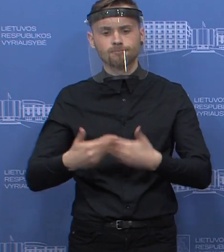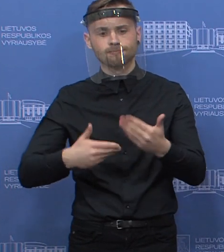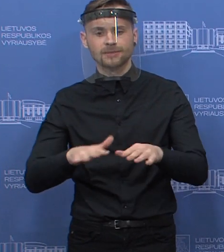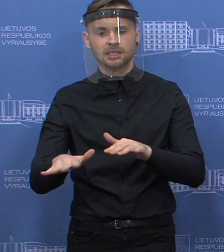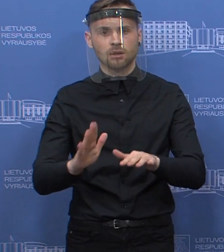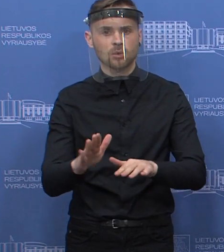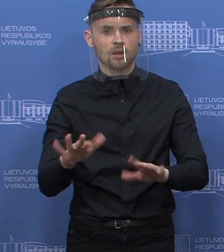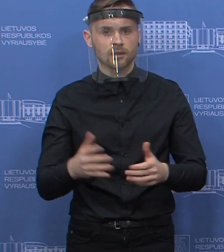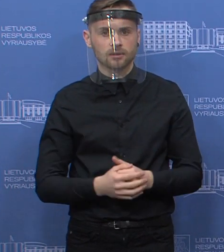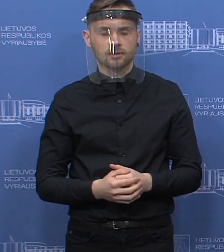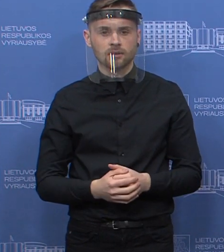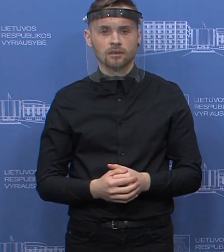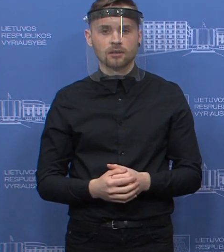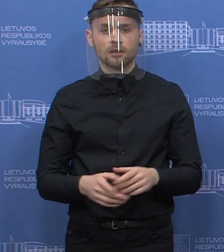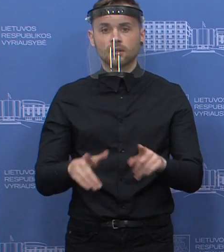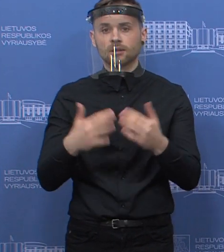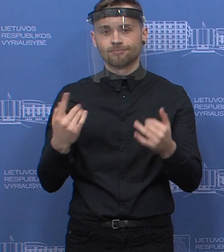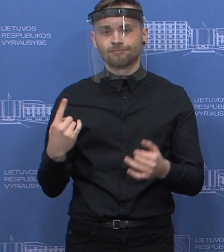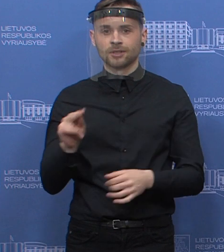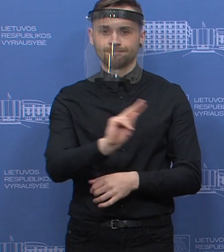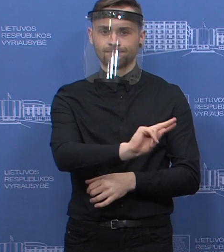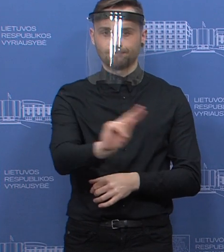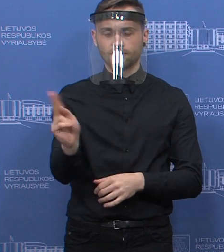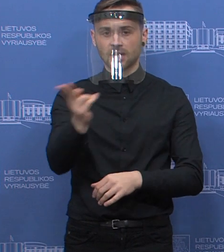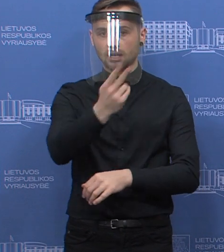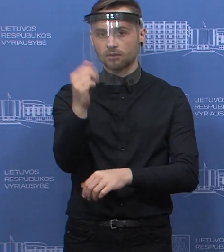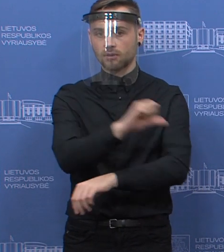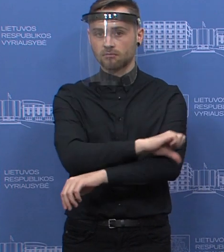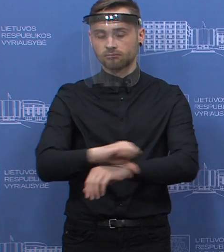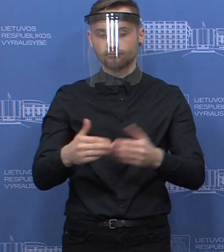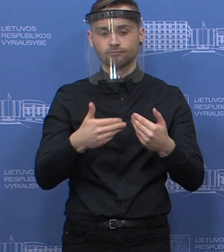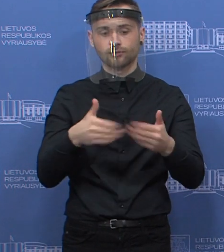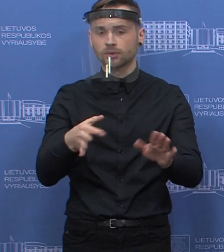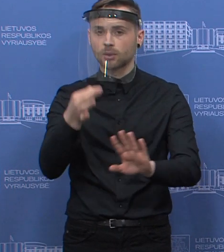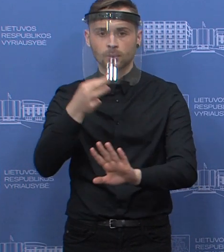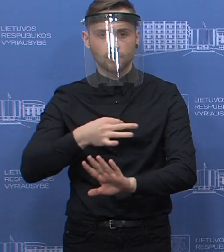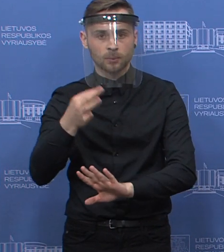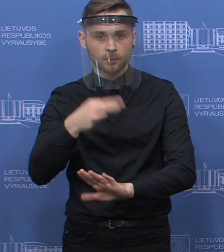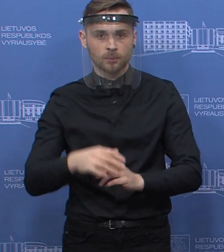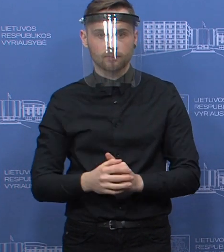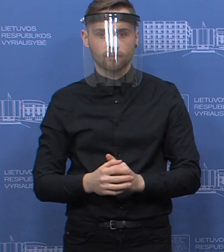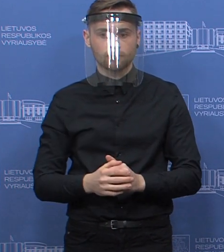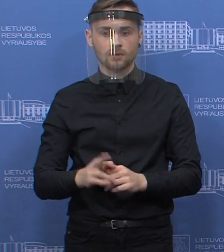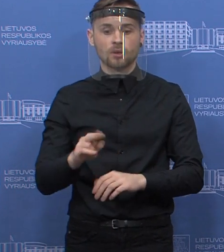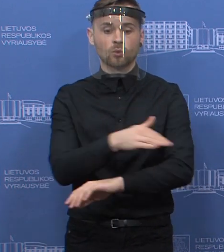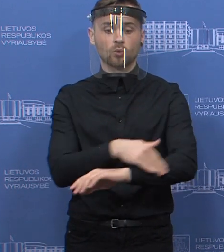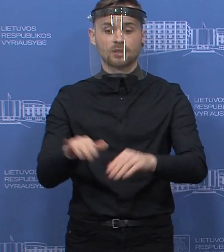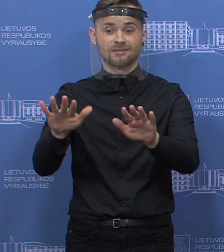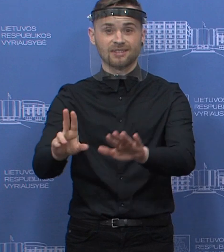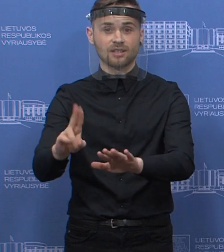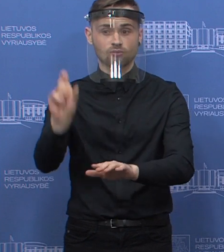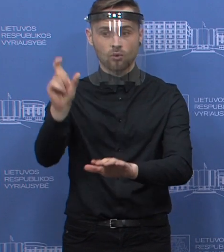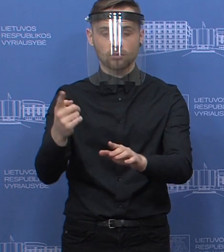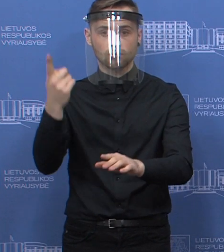Tai dėl užsienio piliečių kol kas nori priminti, kad Lietuvas savo sienų netvėri. Dėl to, kiekvienas užsienio piliečių atvykimas, jeigu tai yra